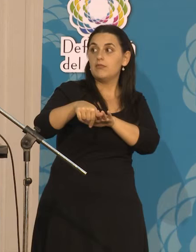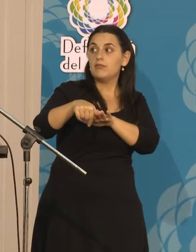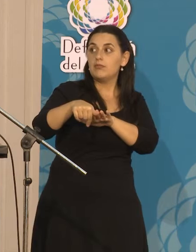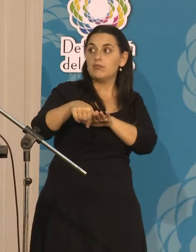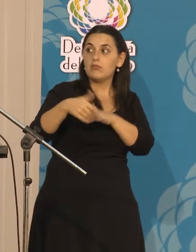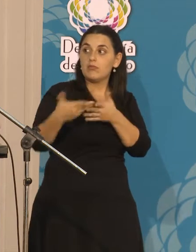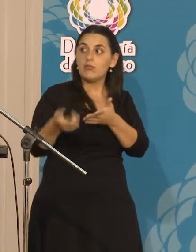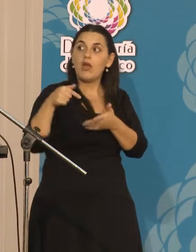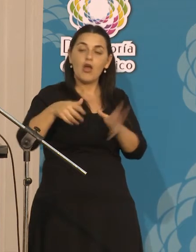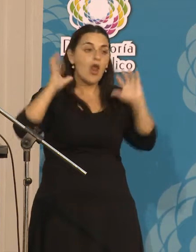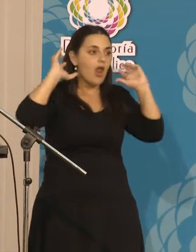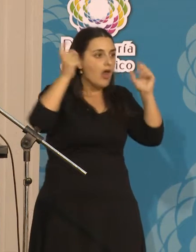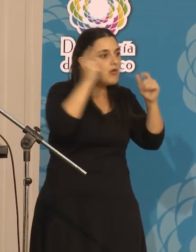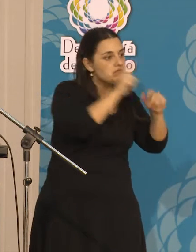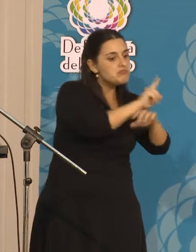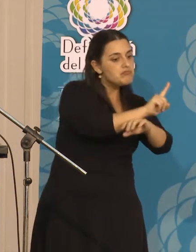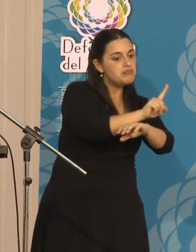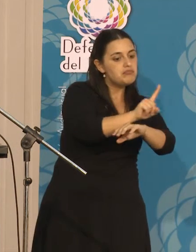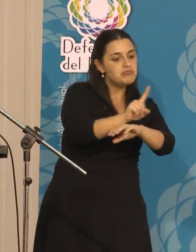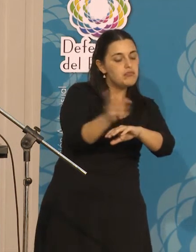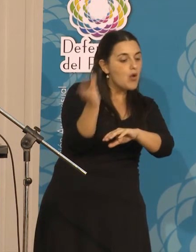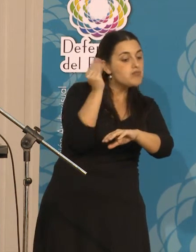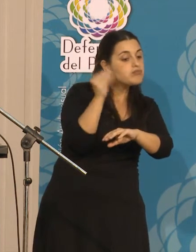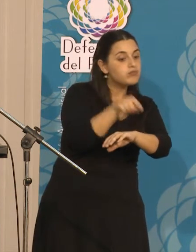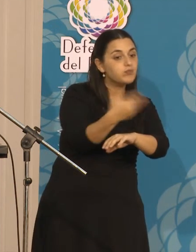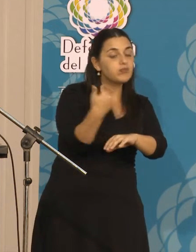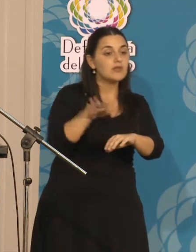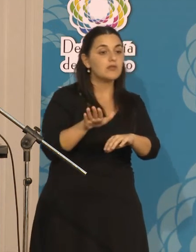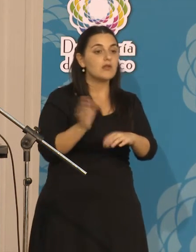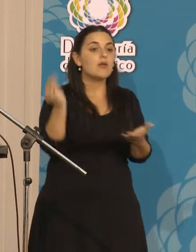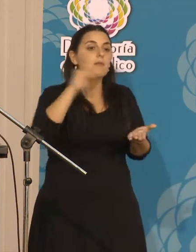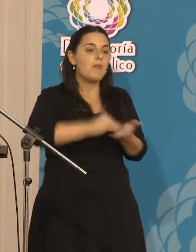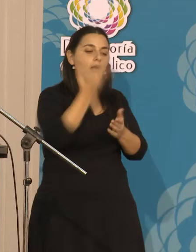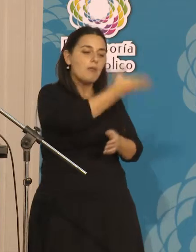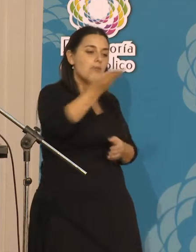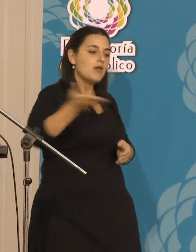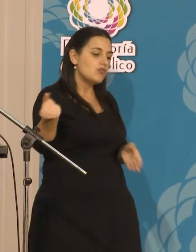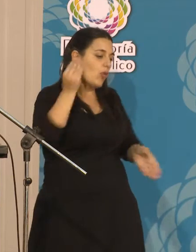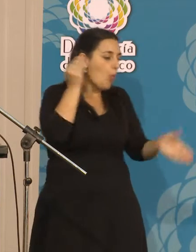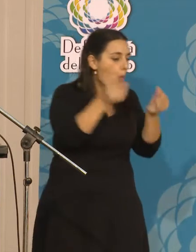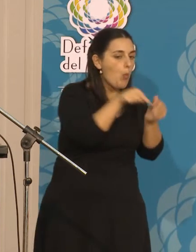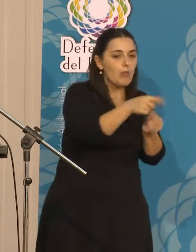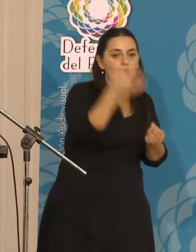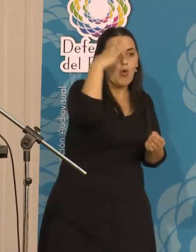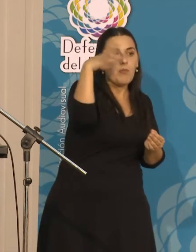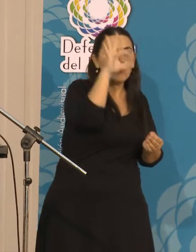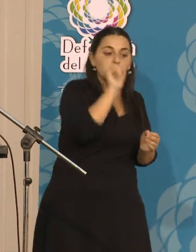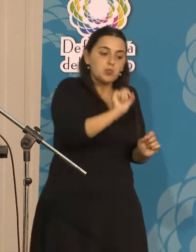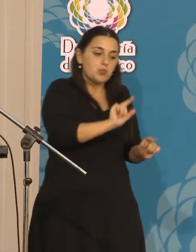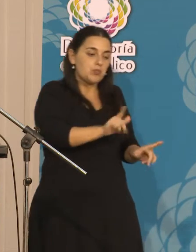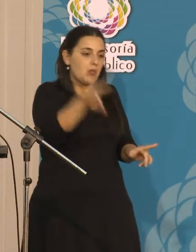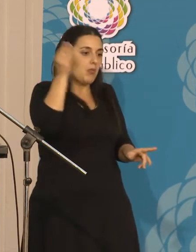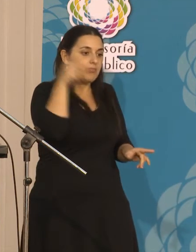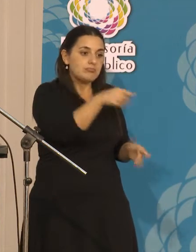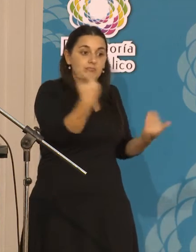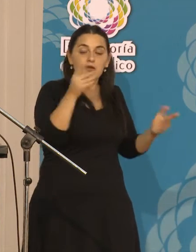escuchan muchas Radio FM, inclusive la voz del pueblo, digamos, la que se escucha mucho es a